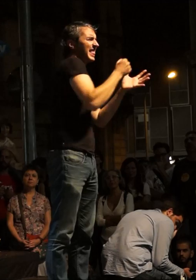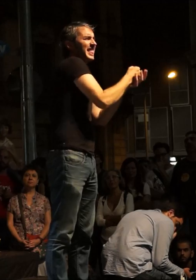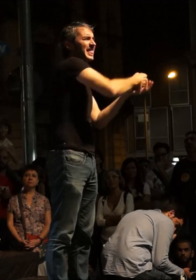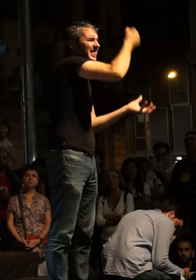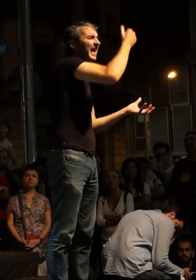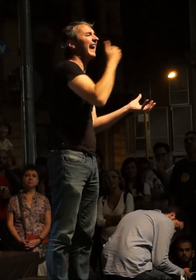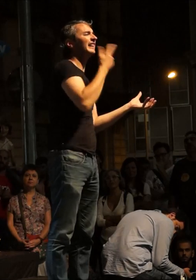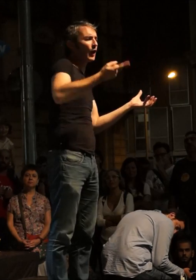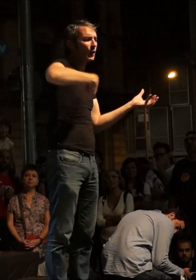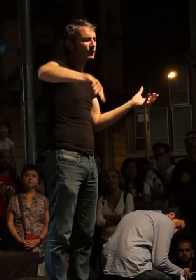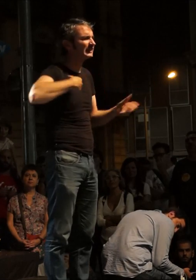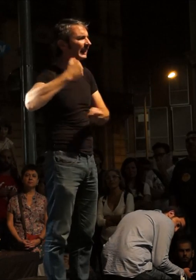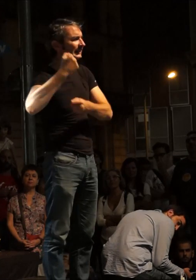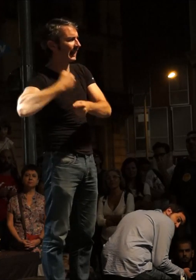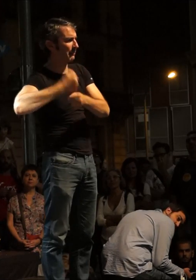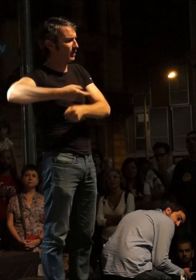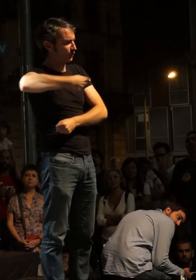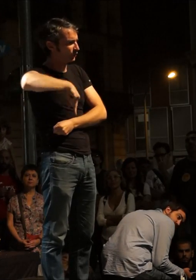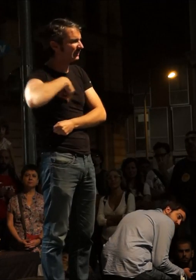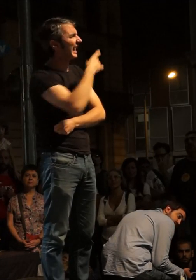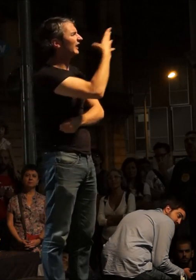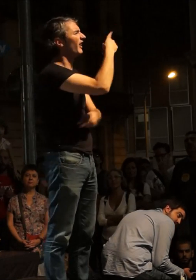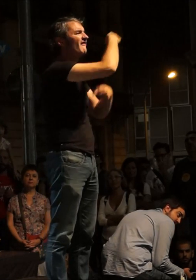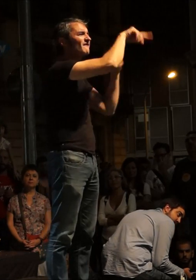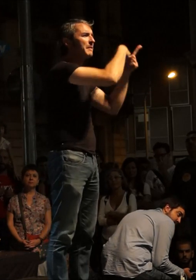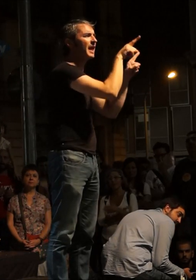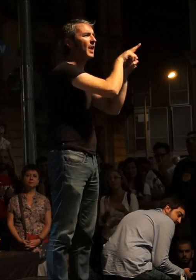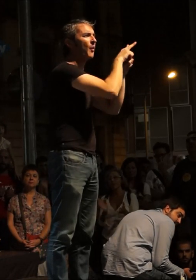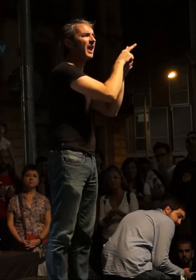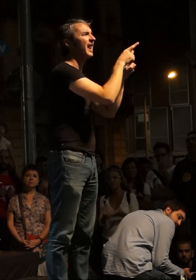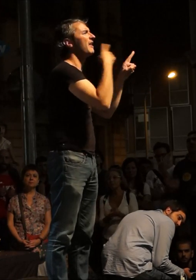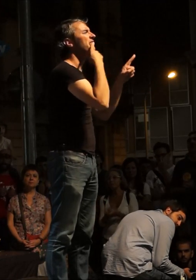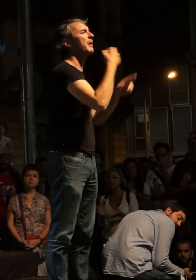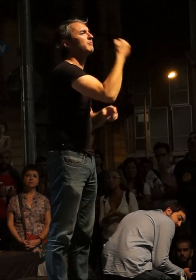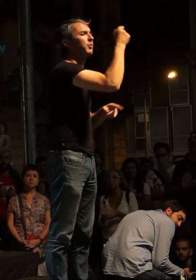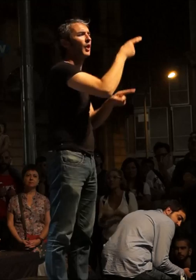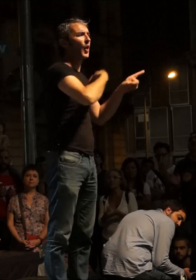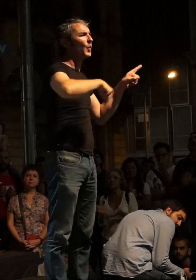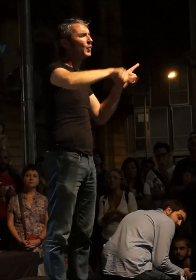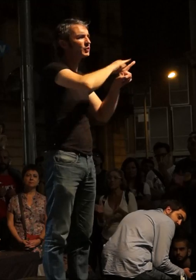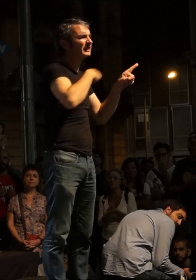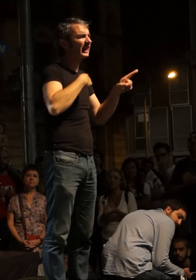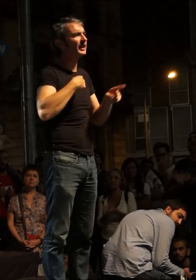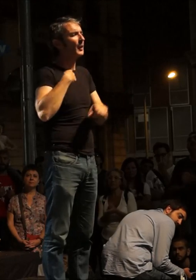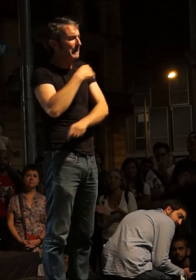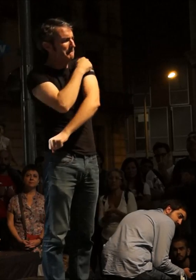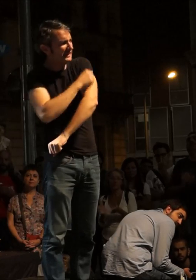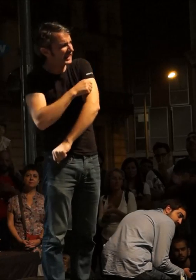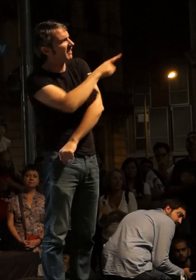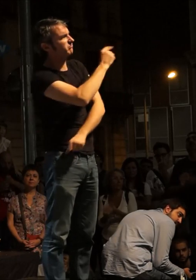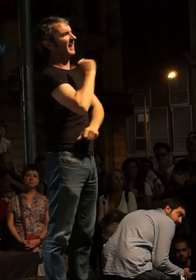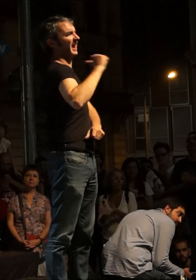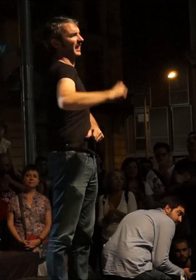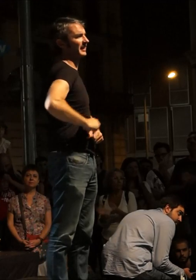a costa del nostre treball, que 14 famílies són les que acumulen a costa de la nostra misèria.